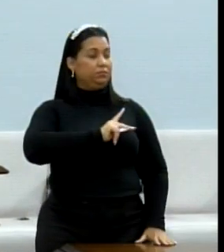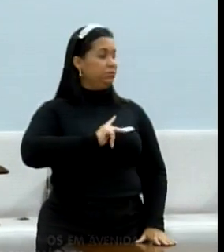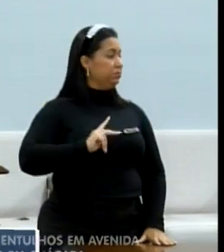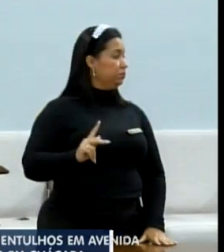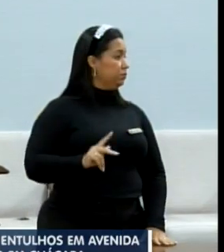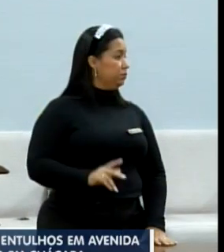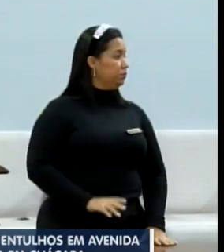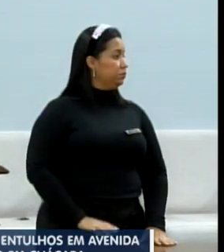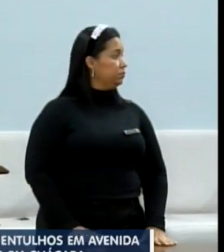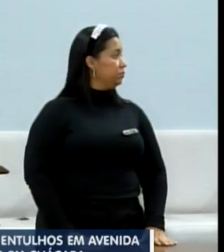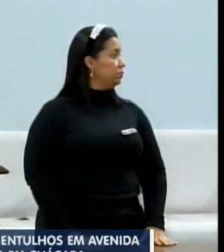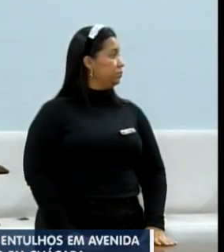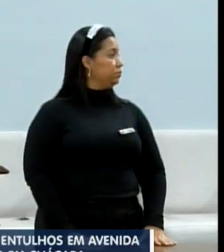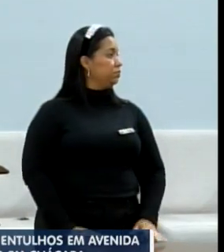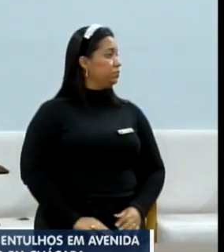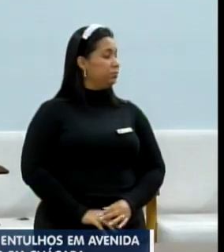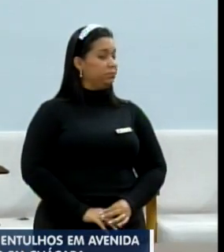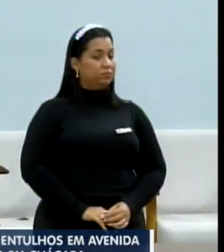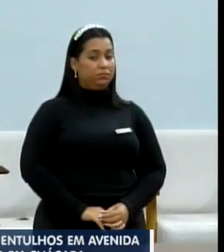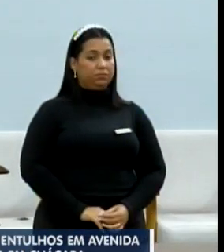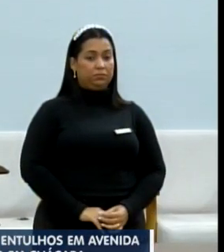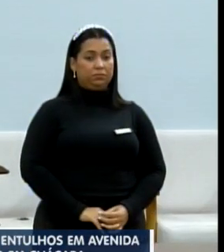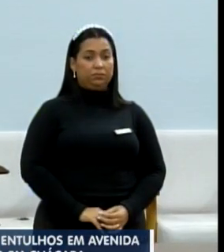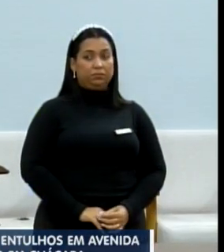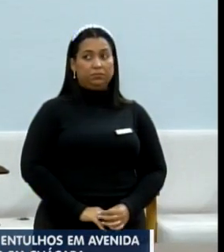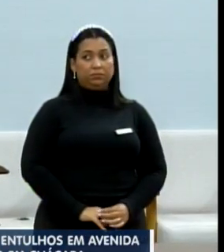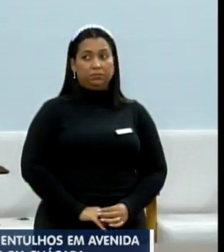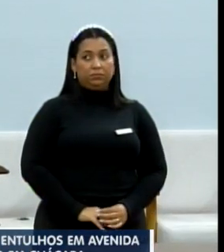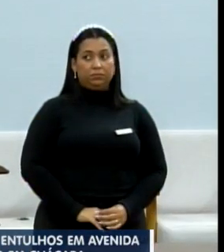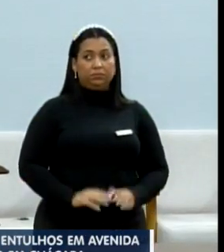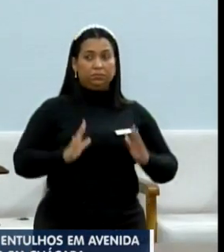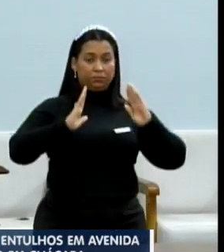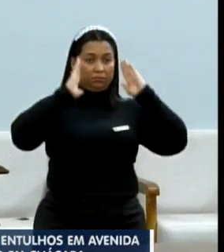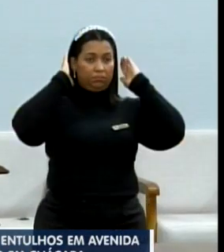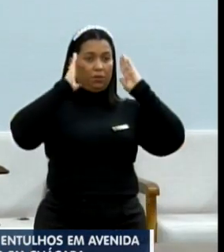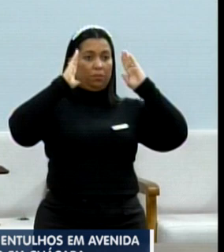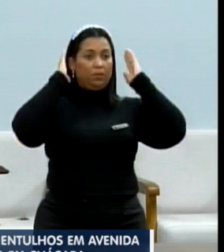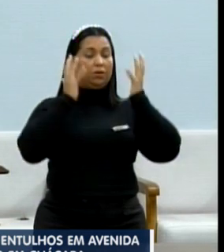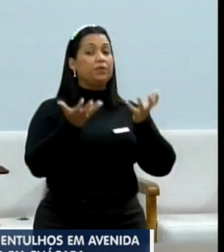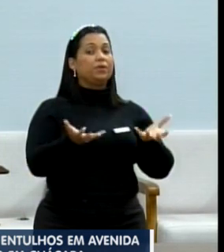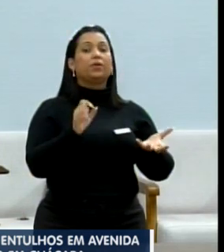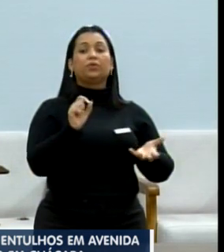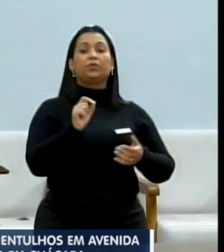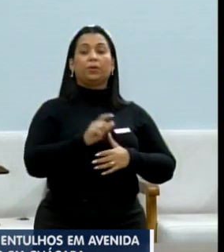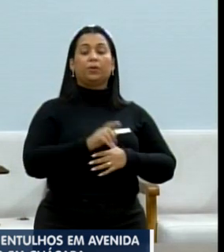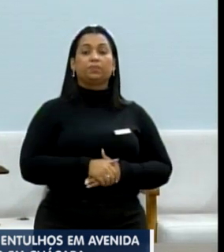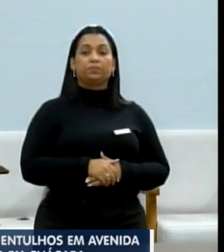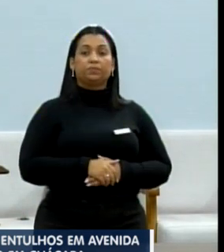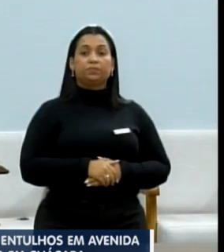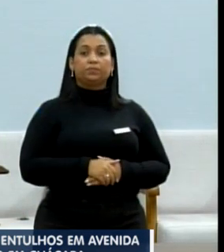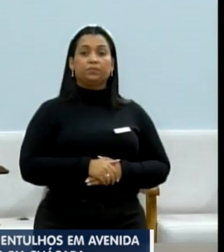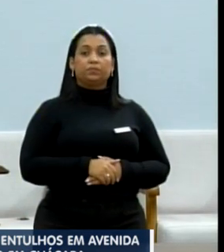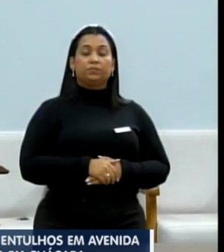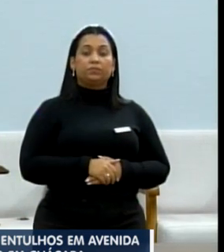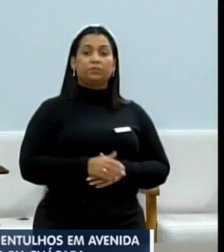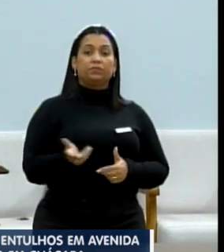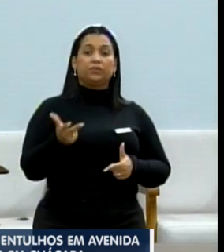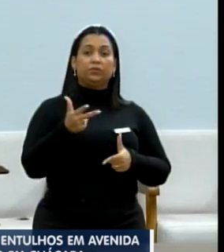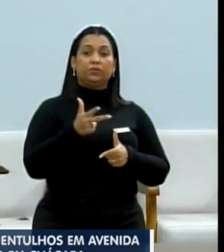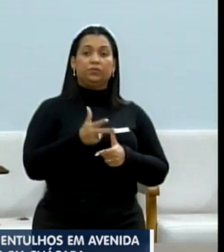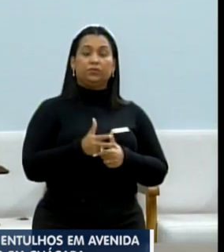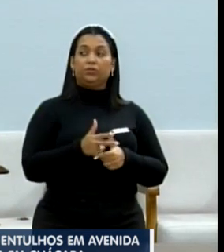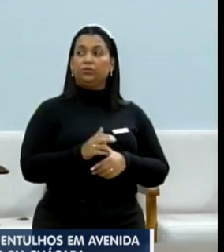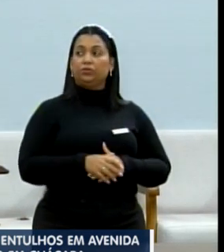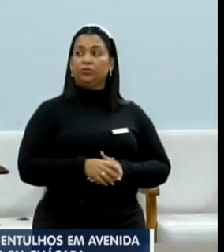Presidente da Casa, Paulo Paulera, gostaria que colocasse, a partir de hoje,